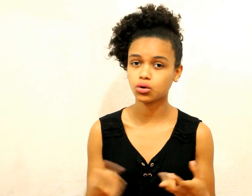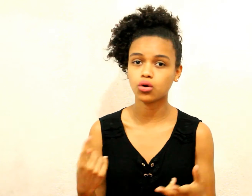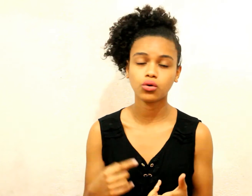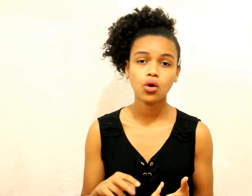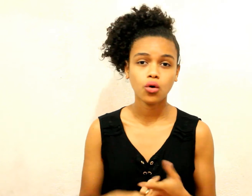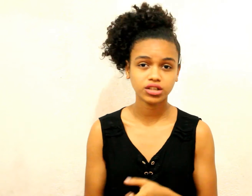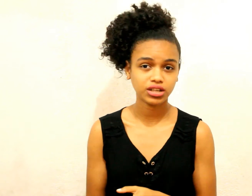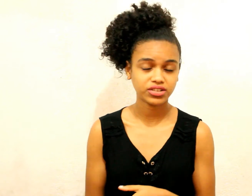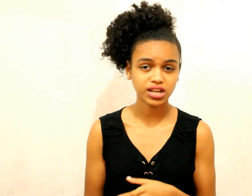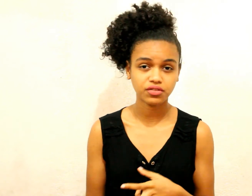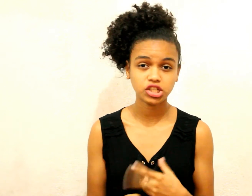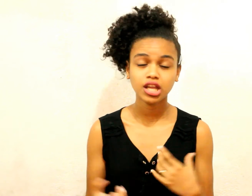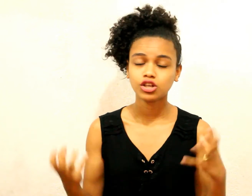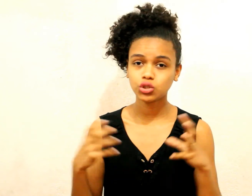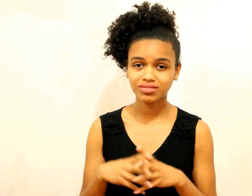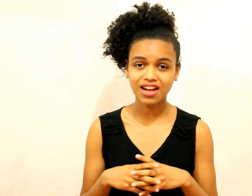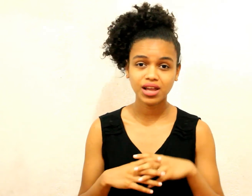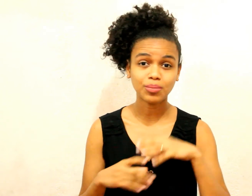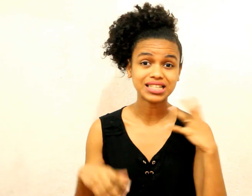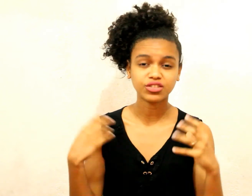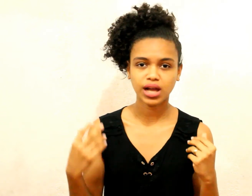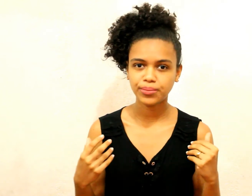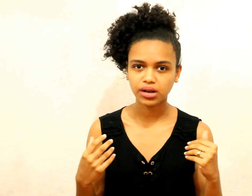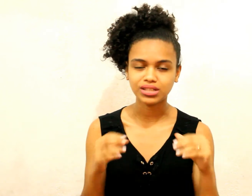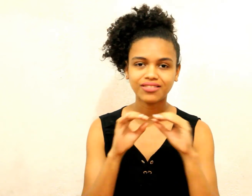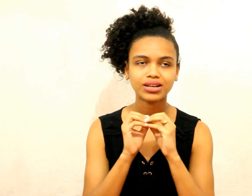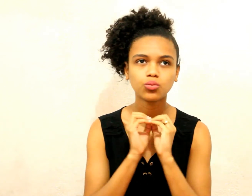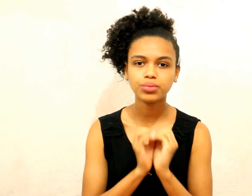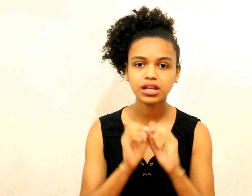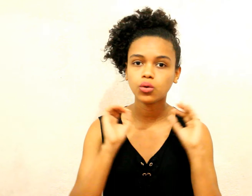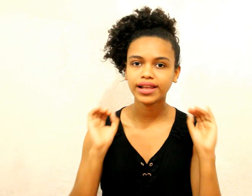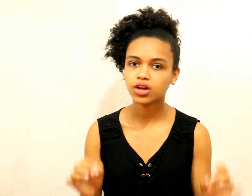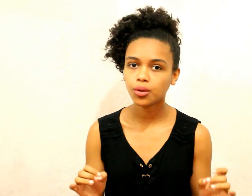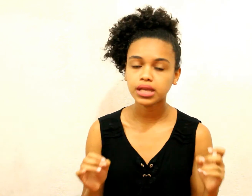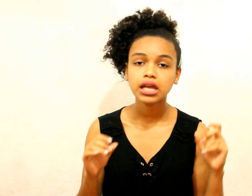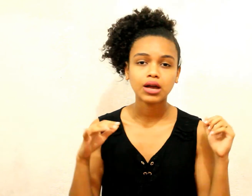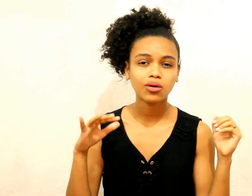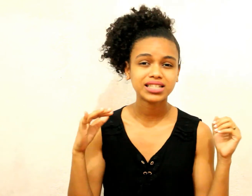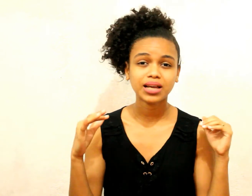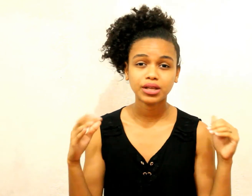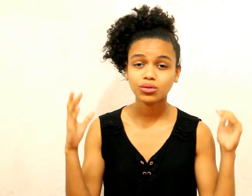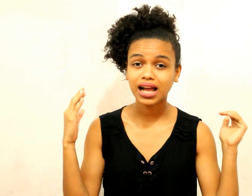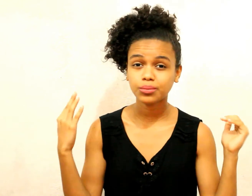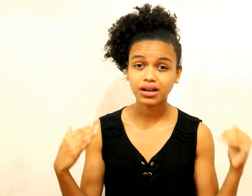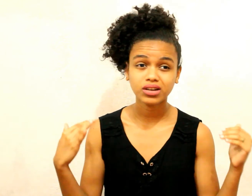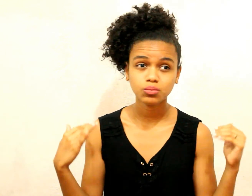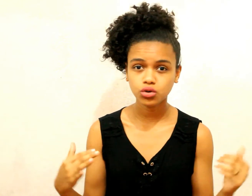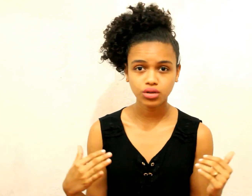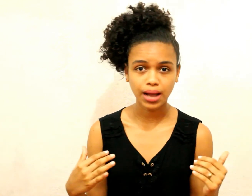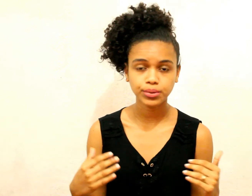coco Óleo de oliva extra virgem Juntava e passava no cabelo E dava um brilho enorme O ressecamento acabava muito rápido